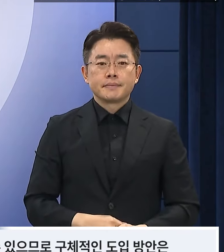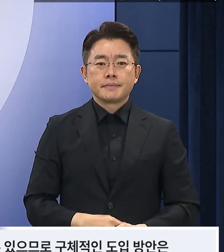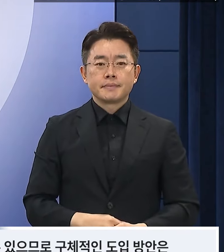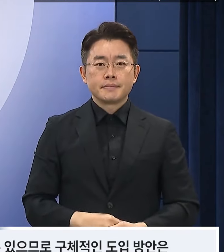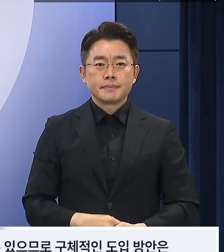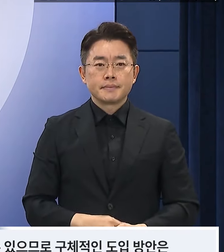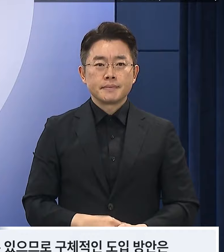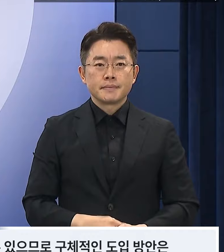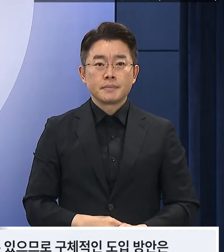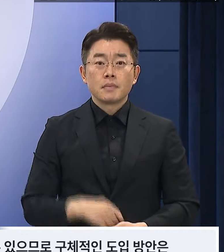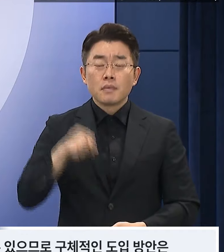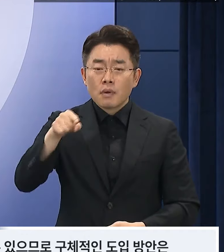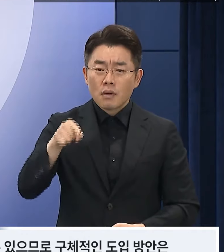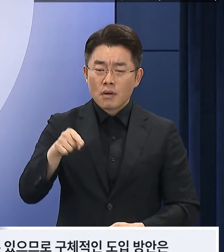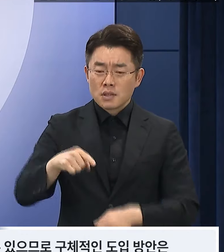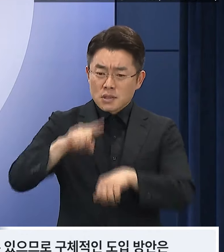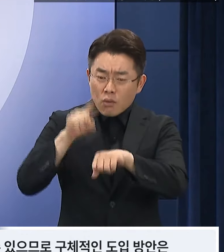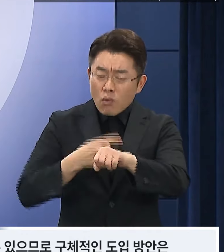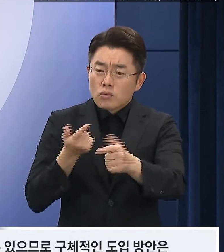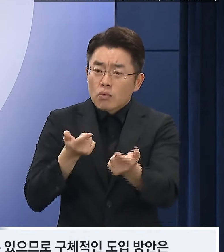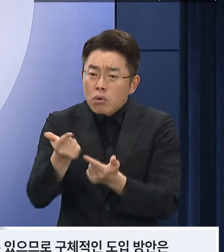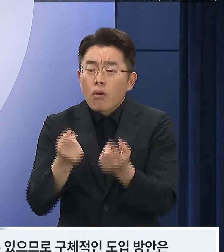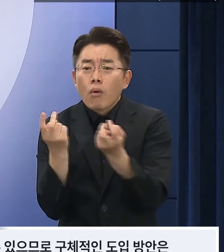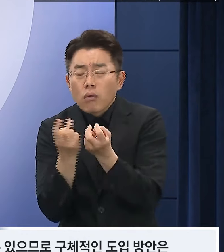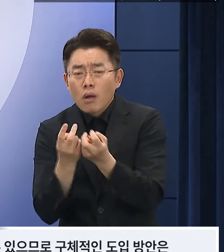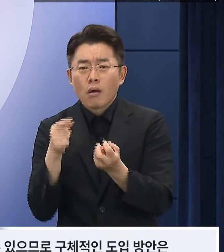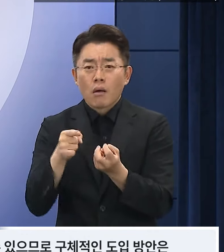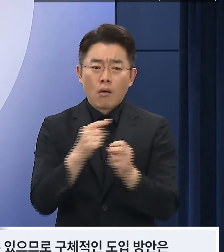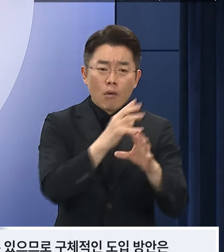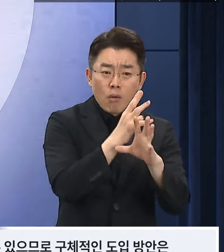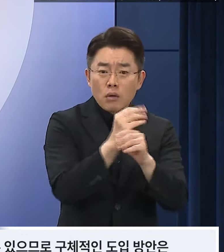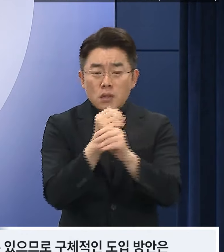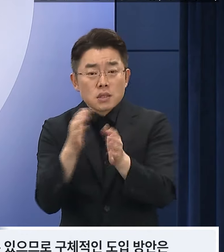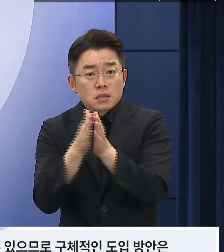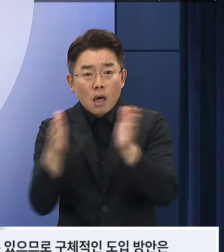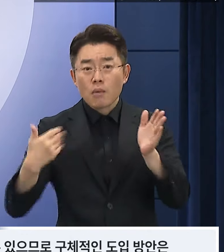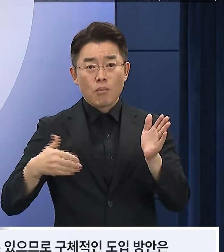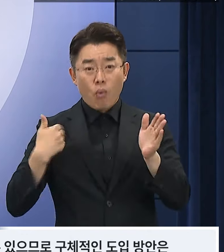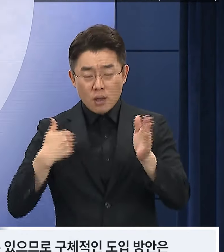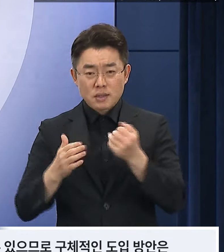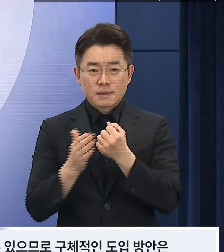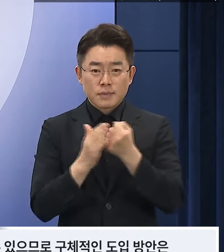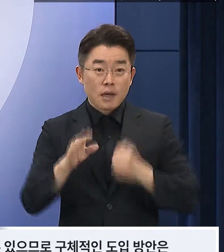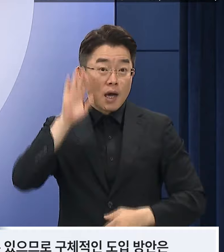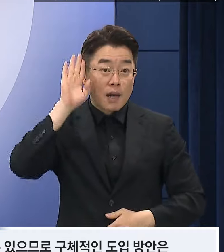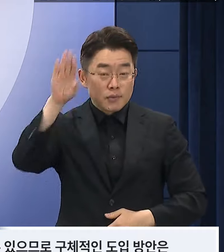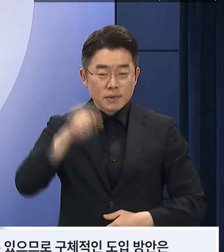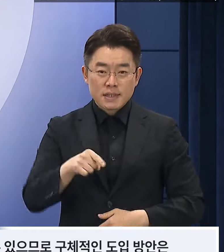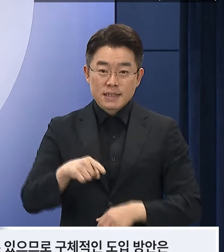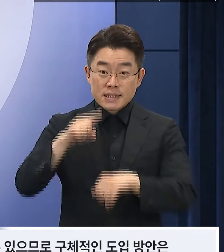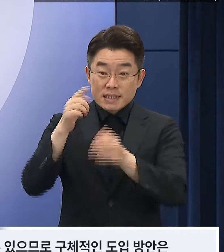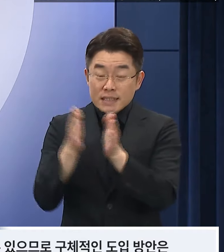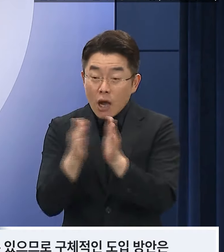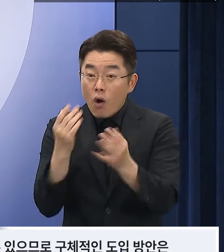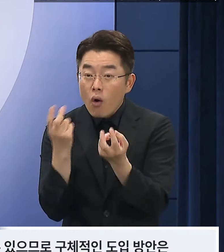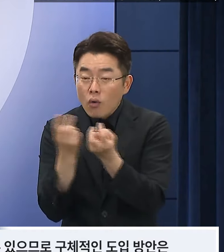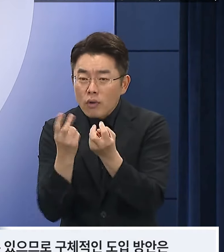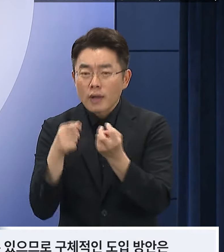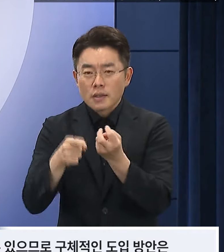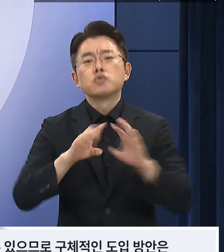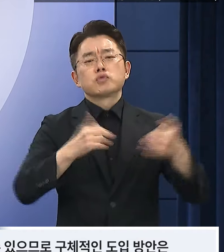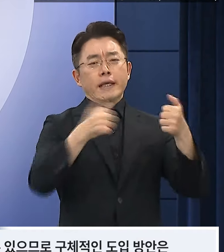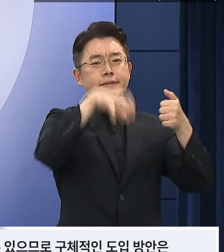발동요건이나 시기에 따라 효과가 달라질 수 있으므로 구체적인 도입 방안은 국회에서